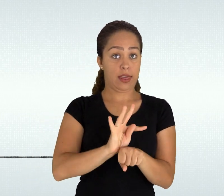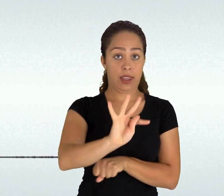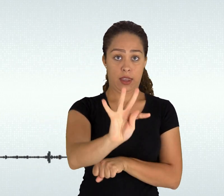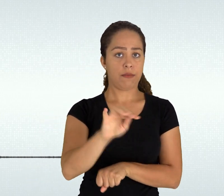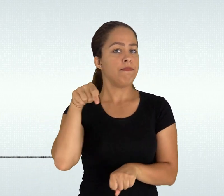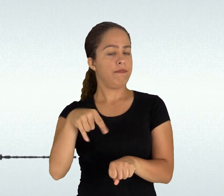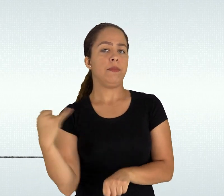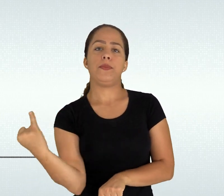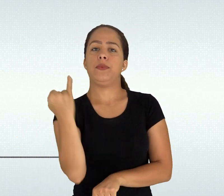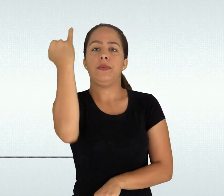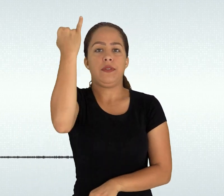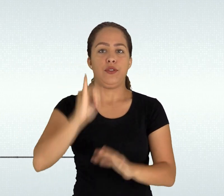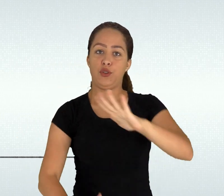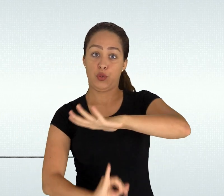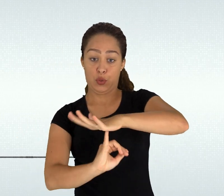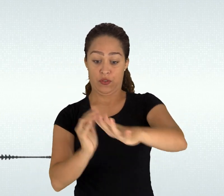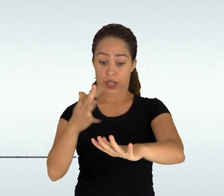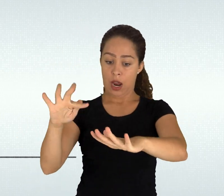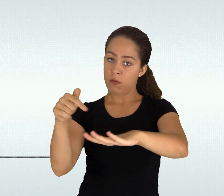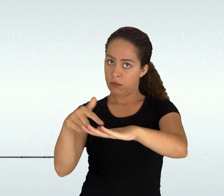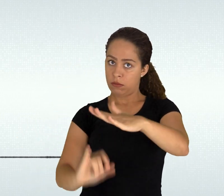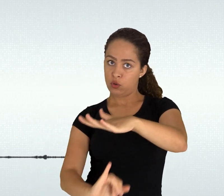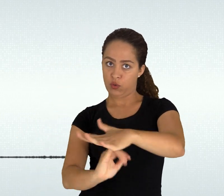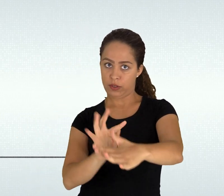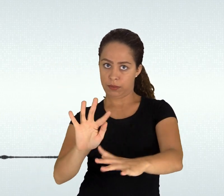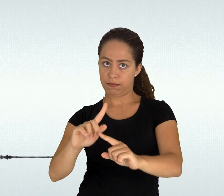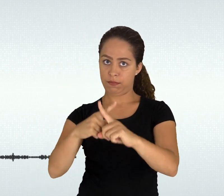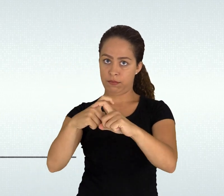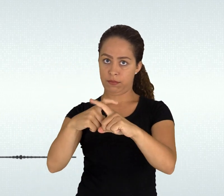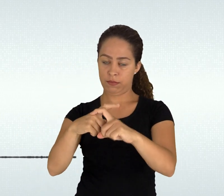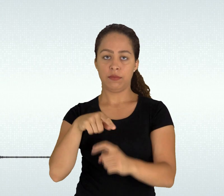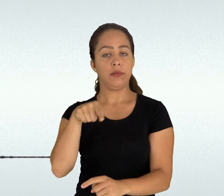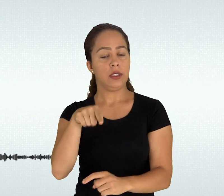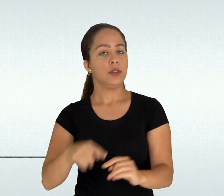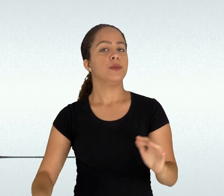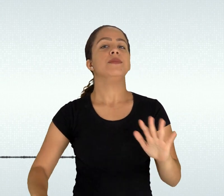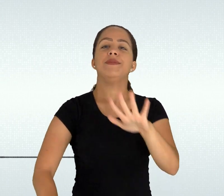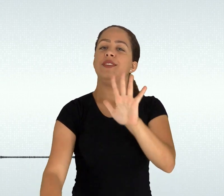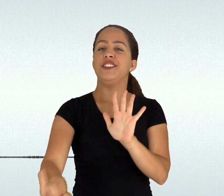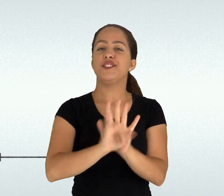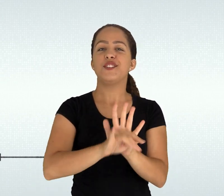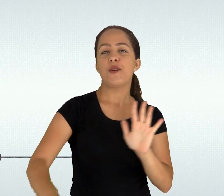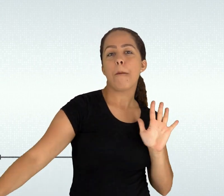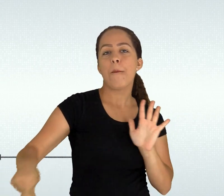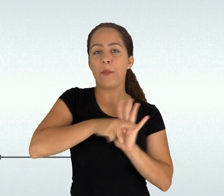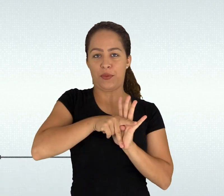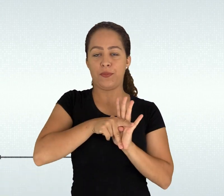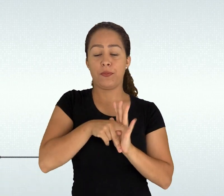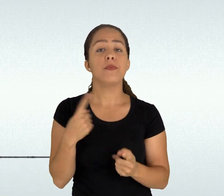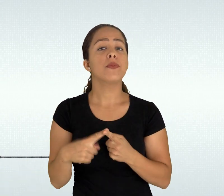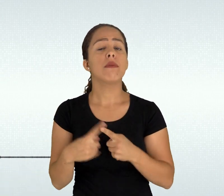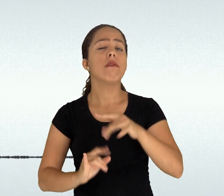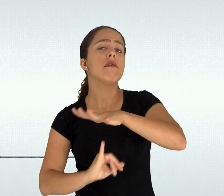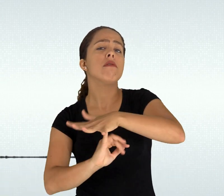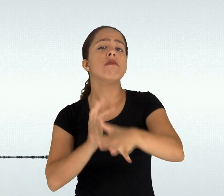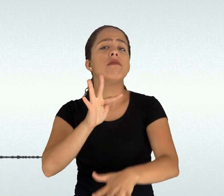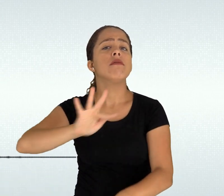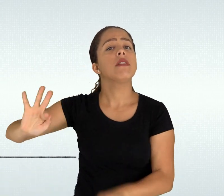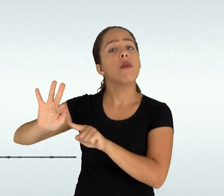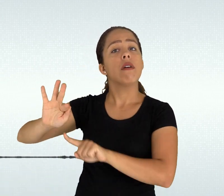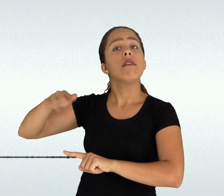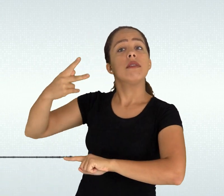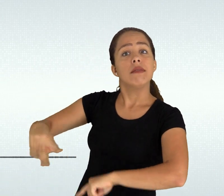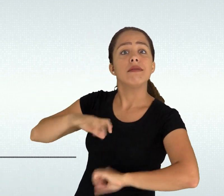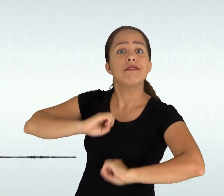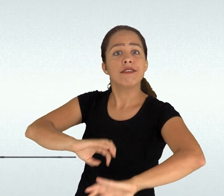modalidade de ensino fundamentalmente importante para a identidade dos institutos federais concentra em